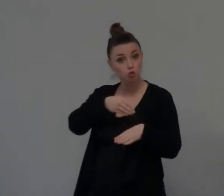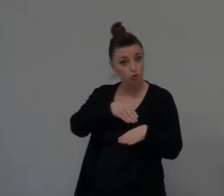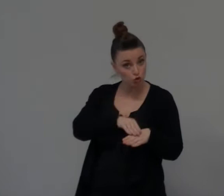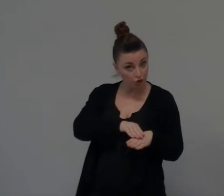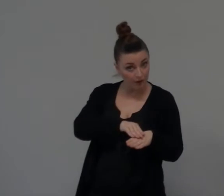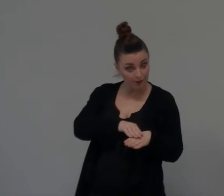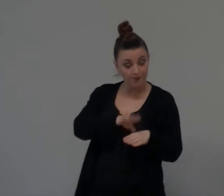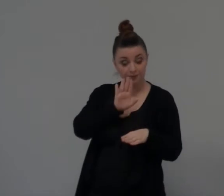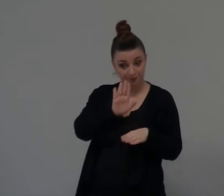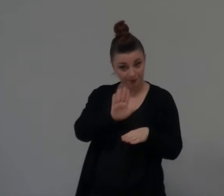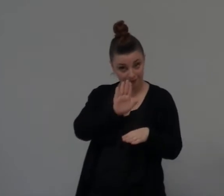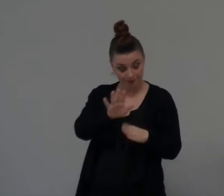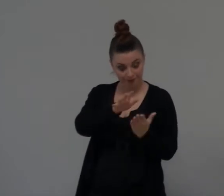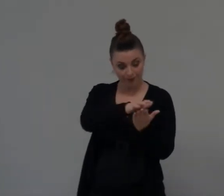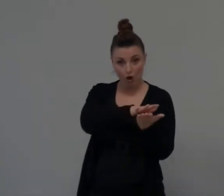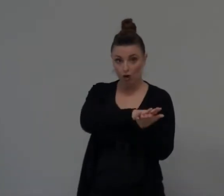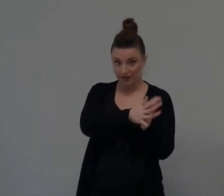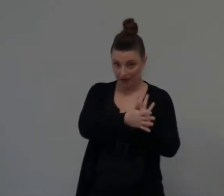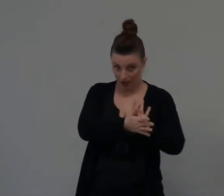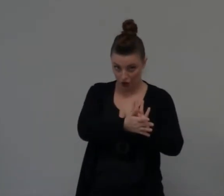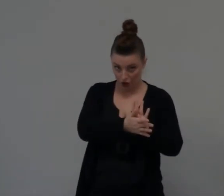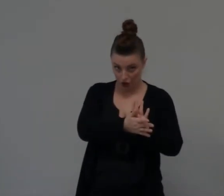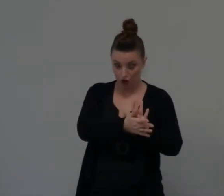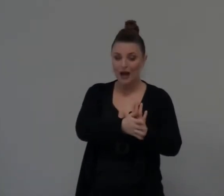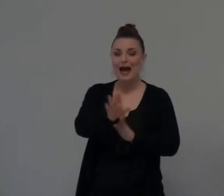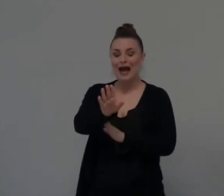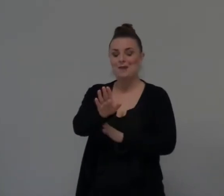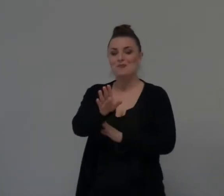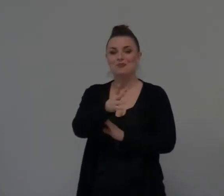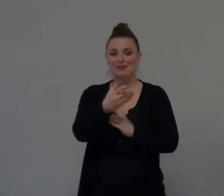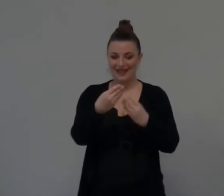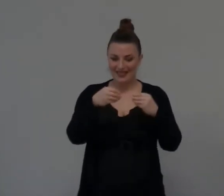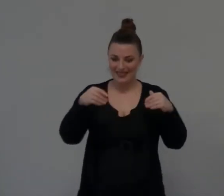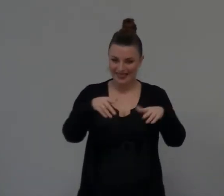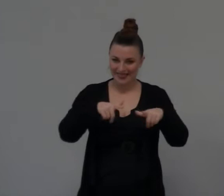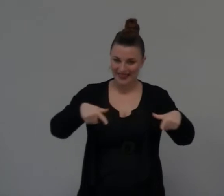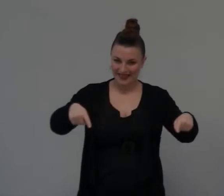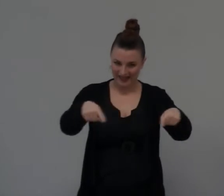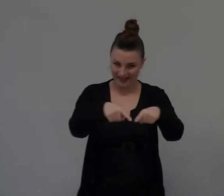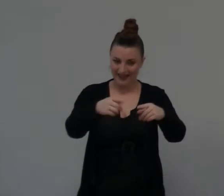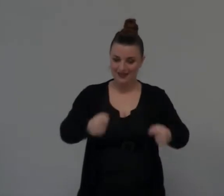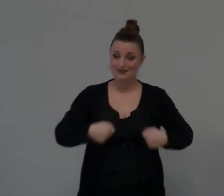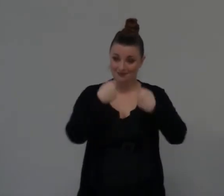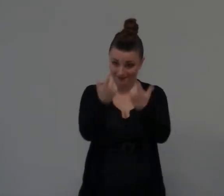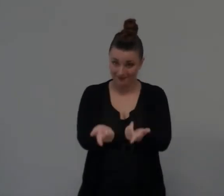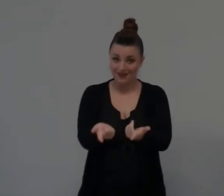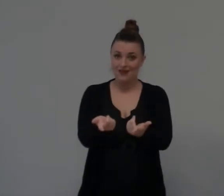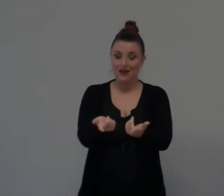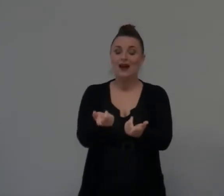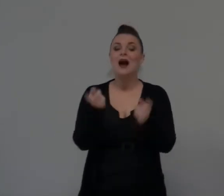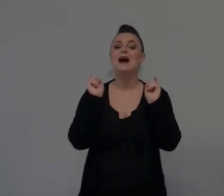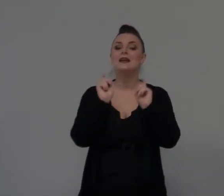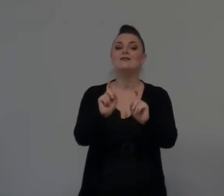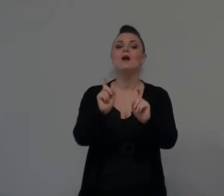Al contratto A proposito In omaggio con le terre Ti saranno le capitate A casa Gratis Una vedova